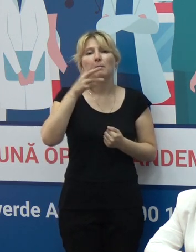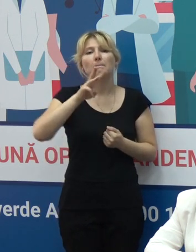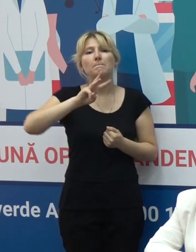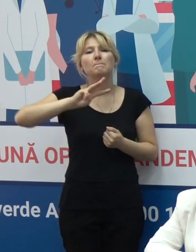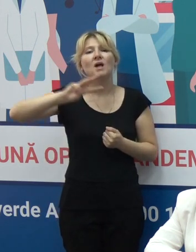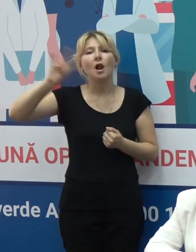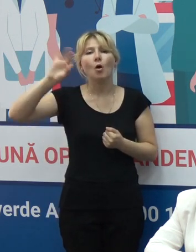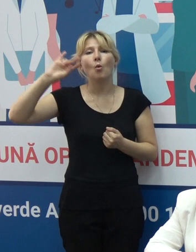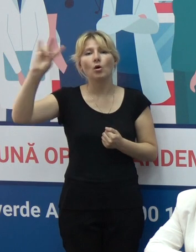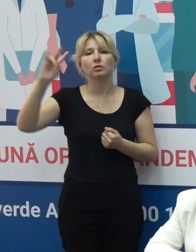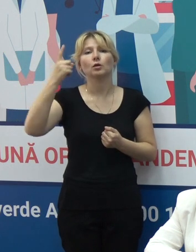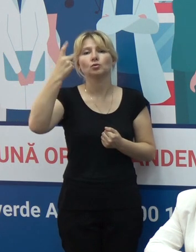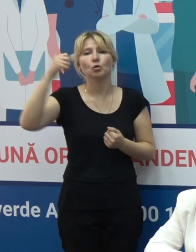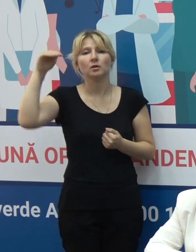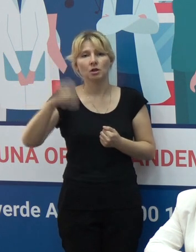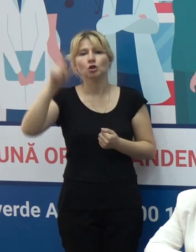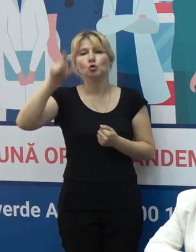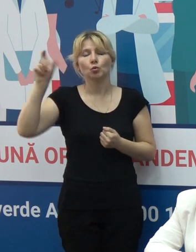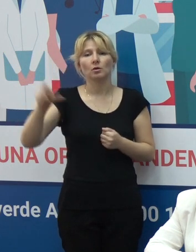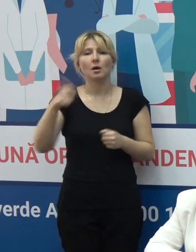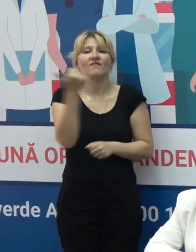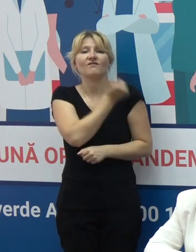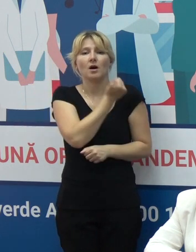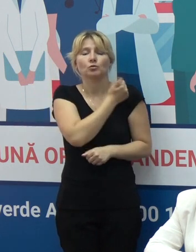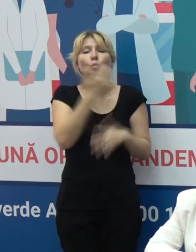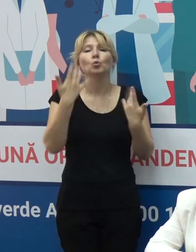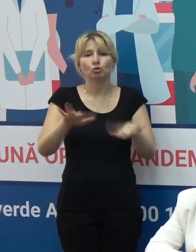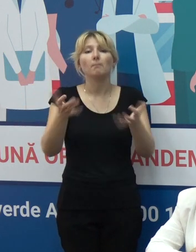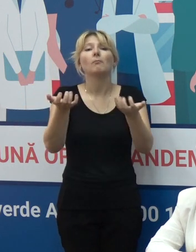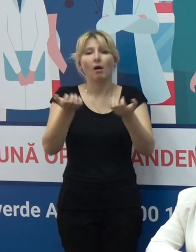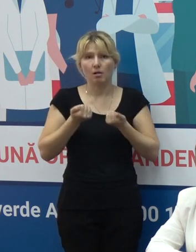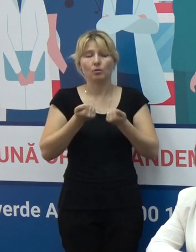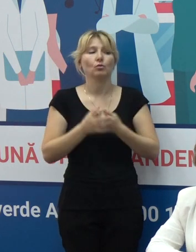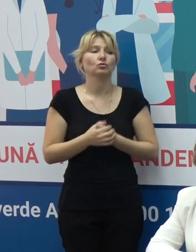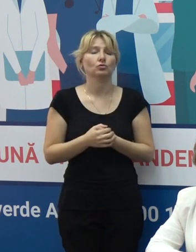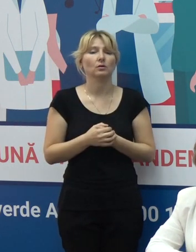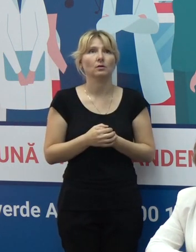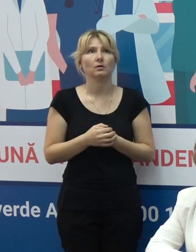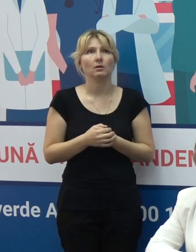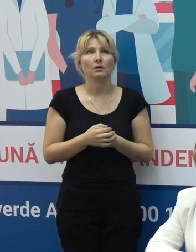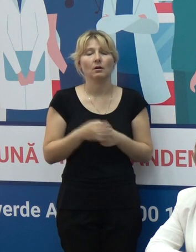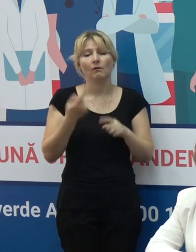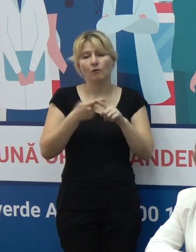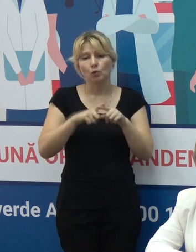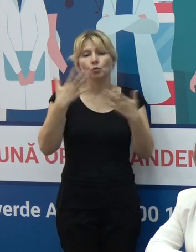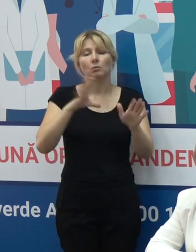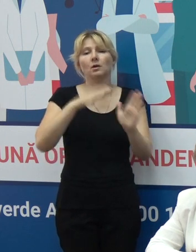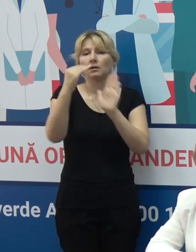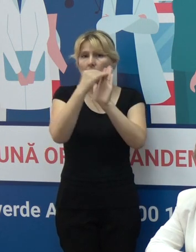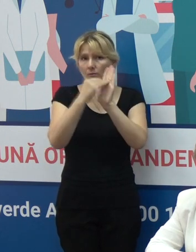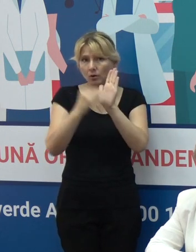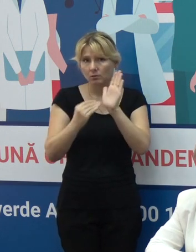milion, aproape 1 milion și 100 de mii dozi de vaccin și au fost raportate